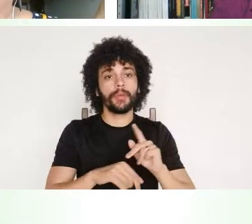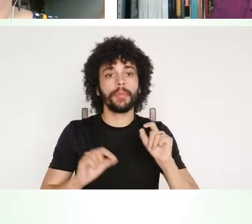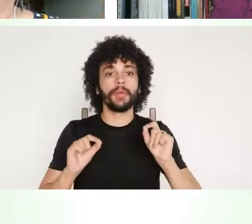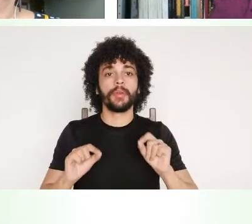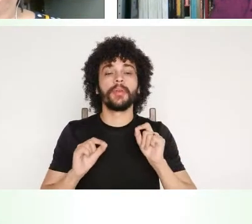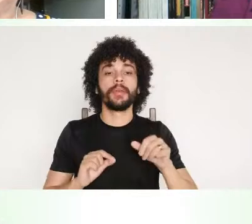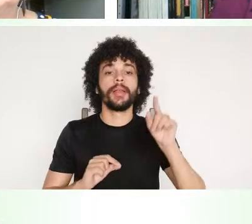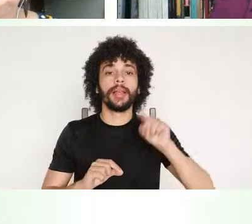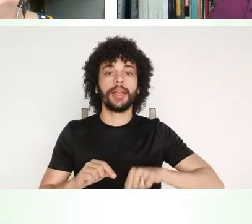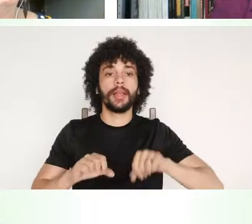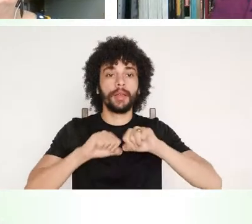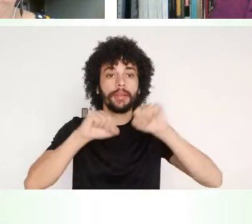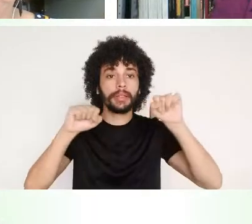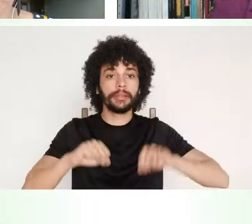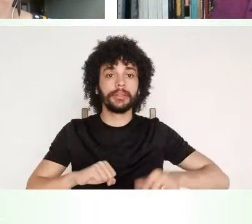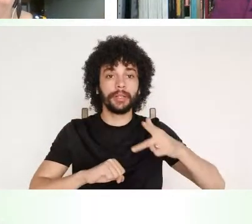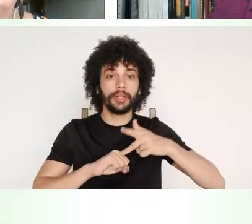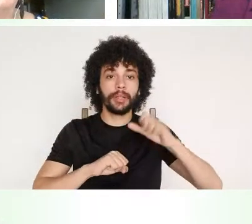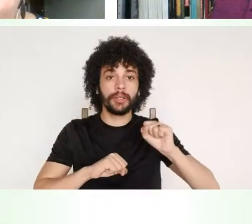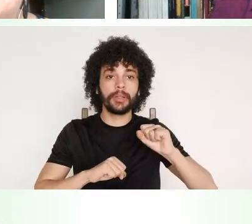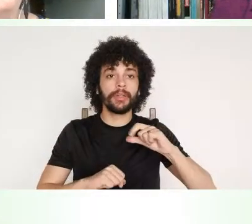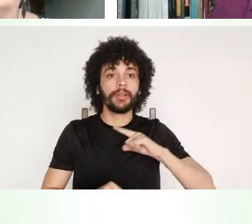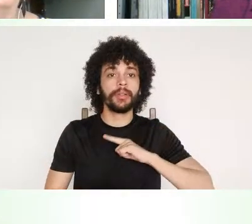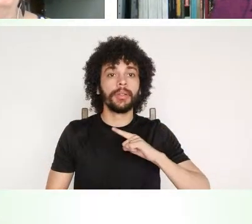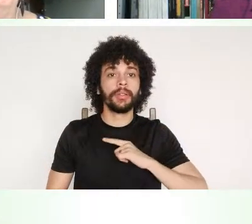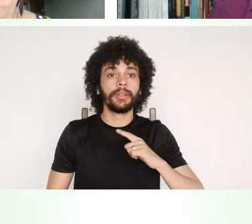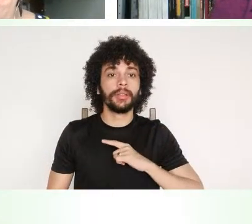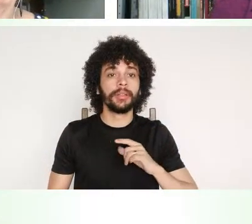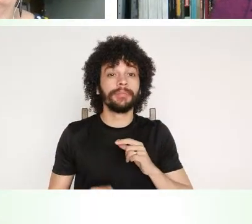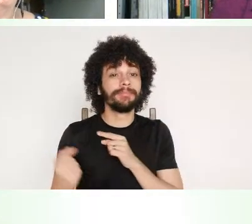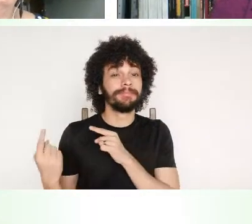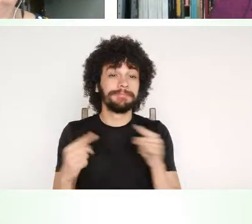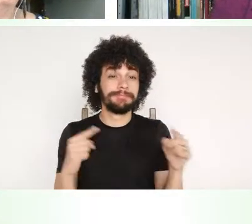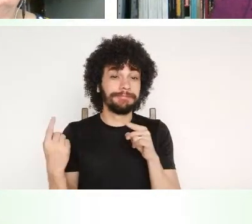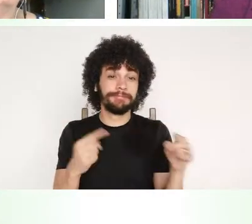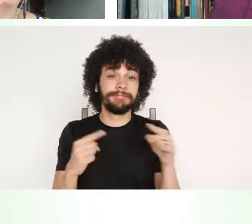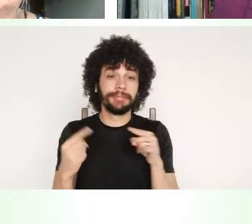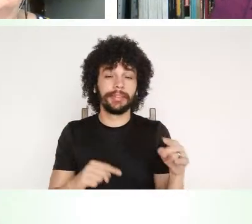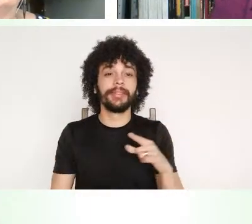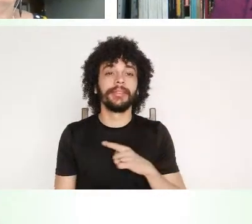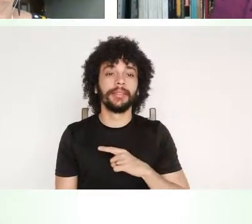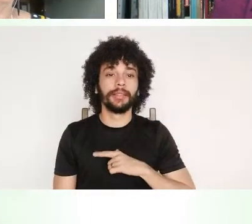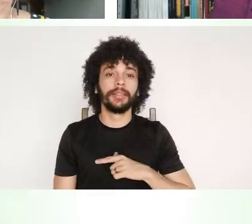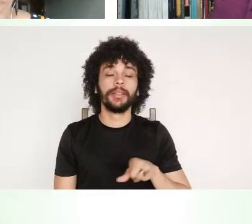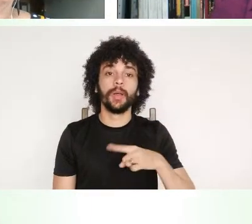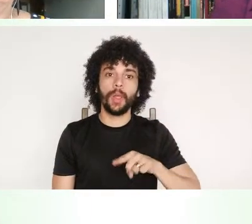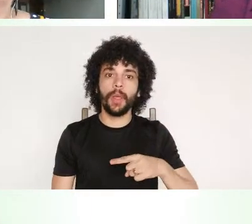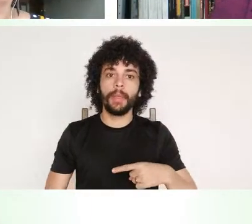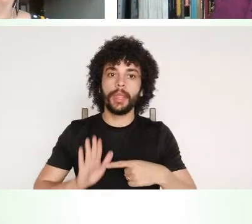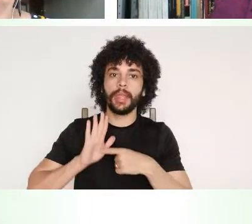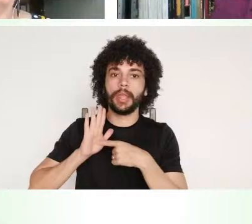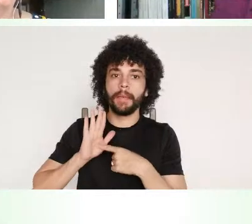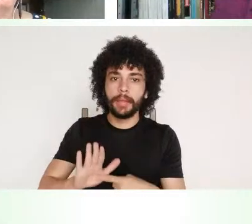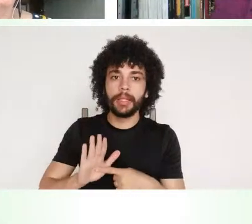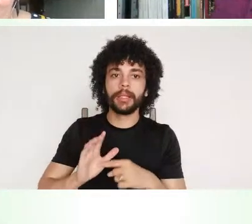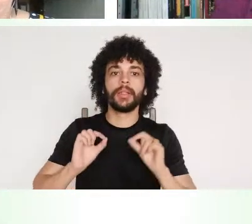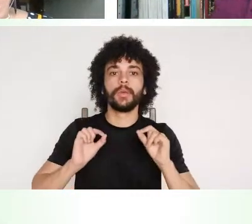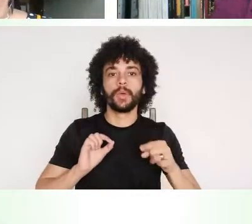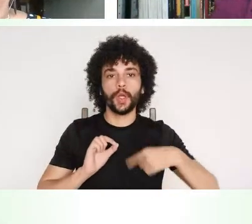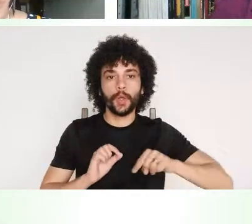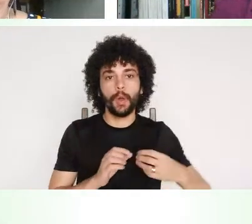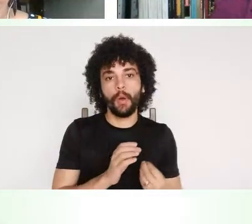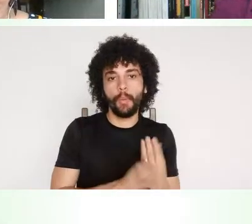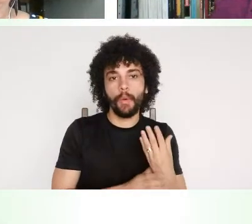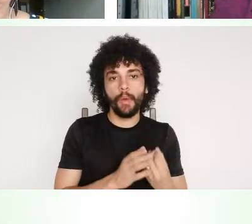sistema de pós-graduação ele está sendo muito atacado. Nós temos que demonstrar que o que a gente produz,